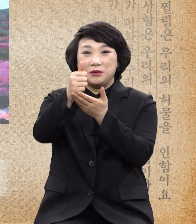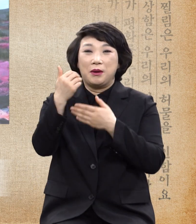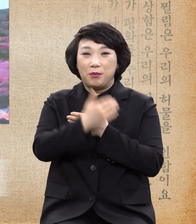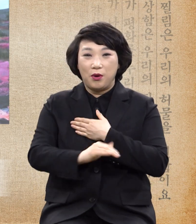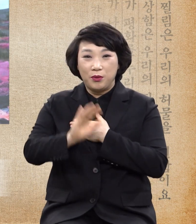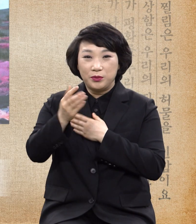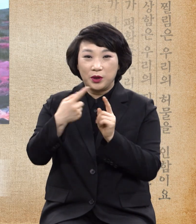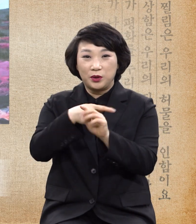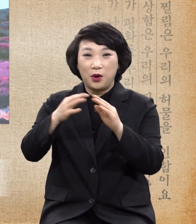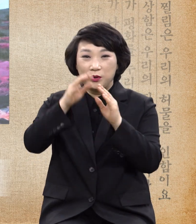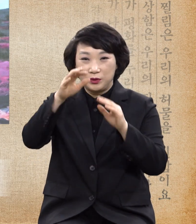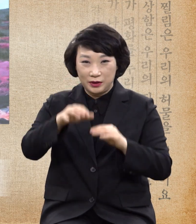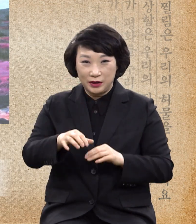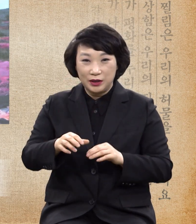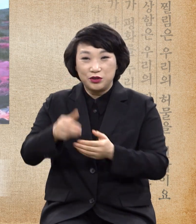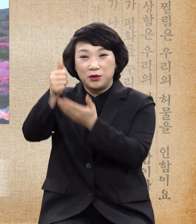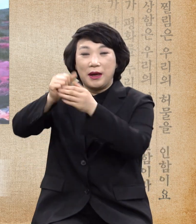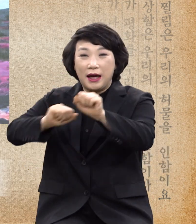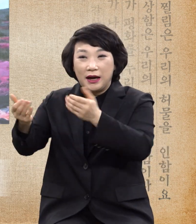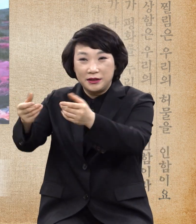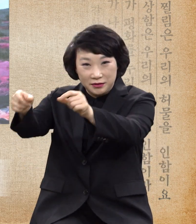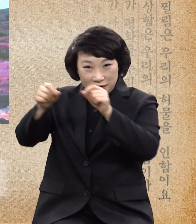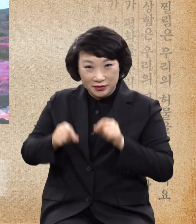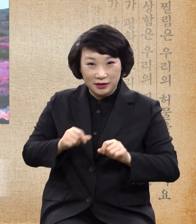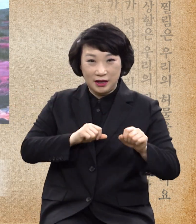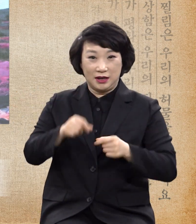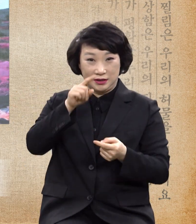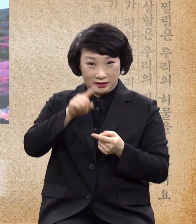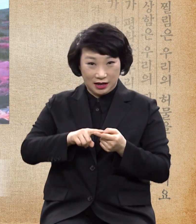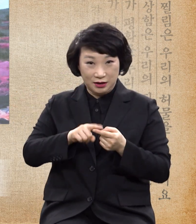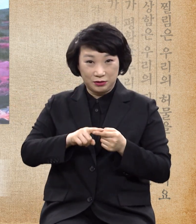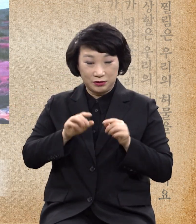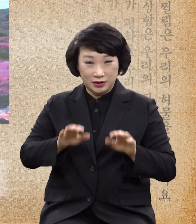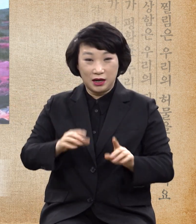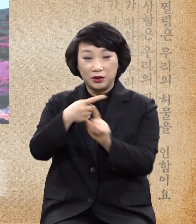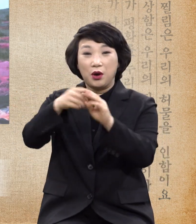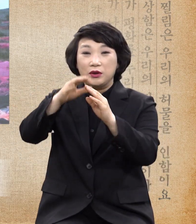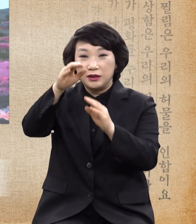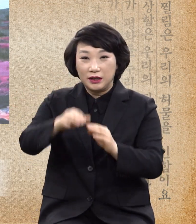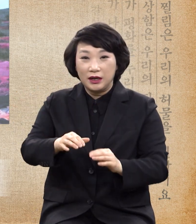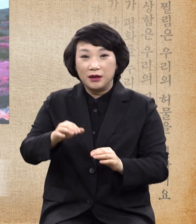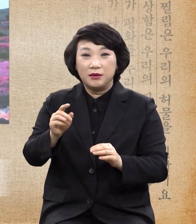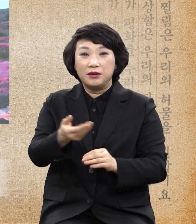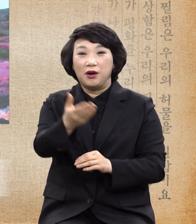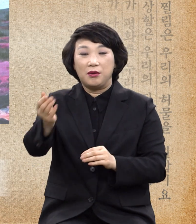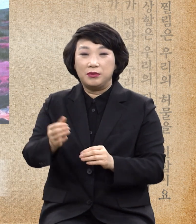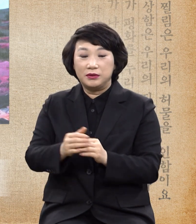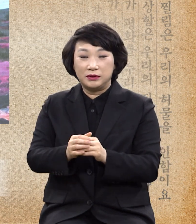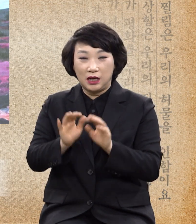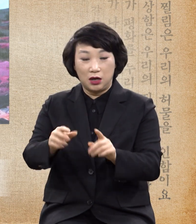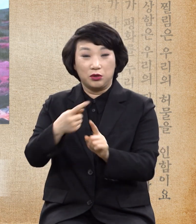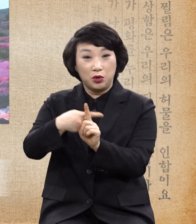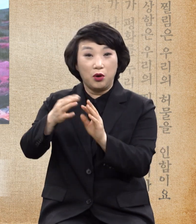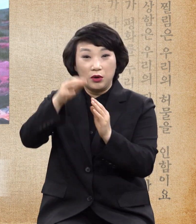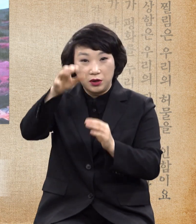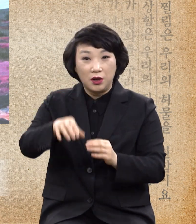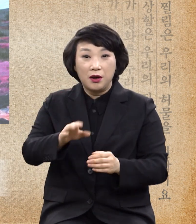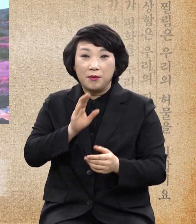교회는 주님이 하신 일을 할 것이오 교회는 교회인데 주님의 몸이 아닌 사람들이 모이는